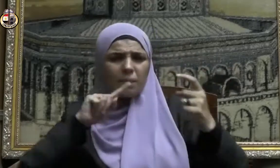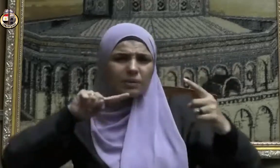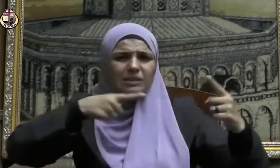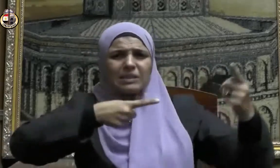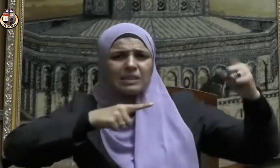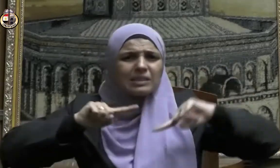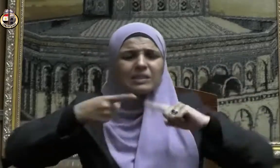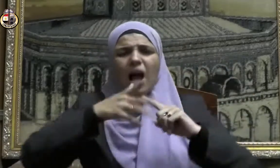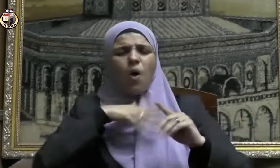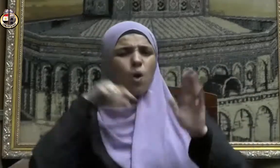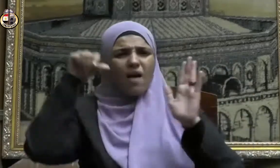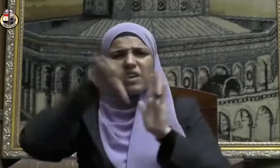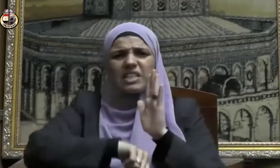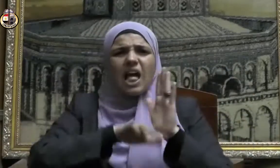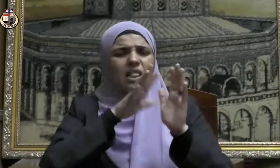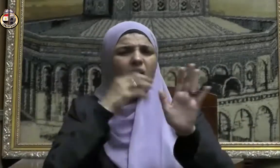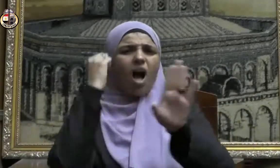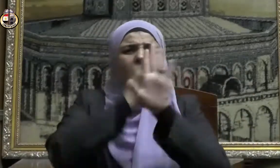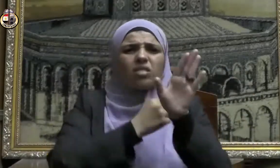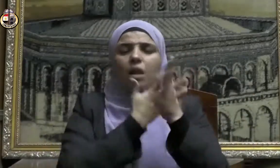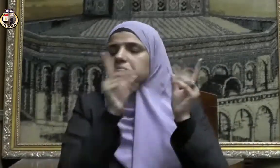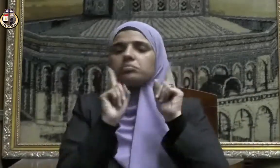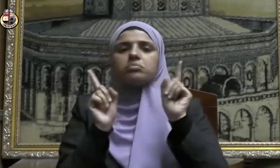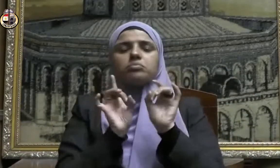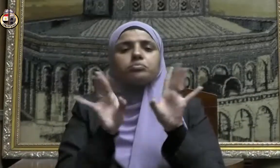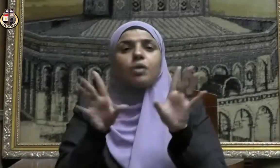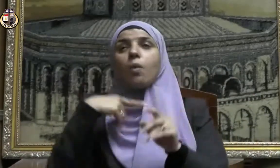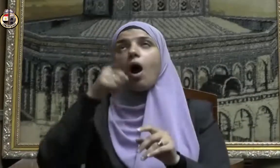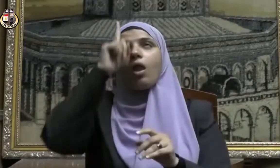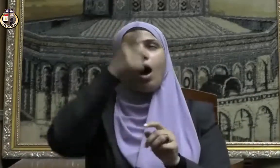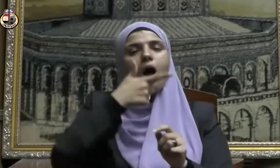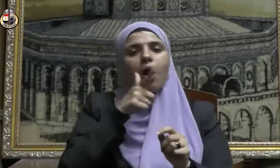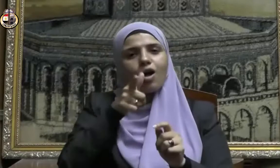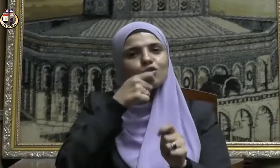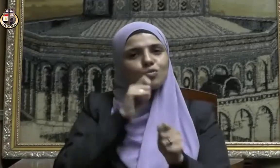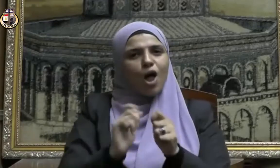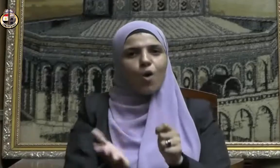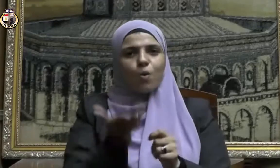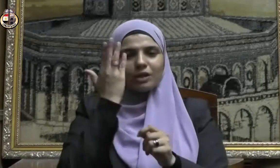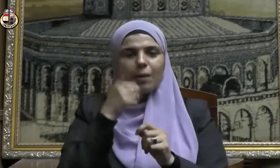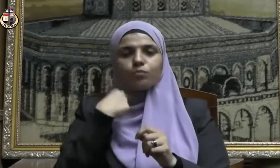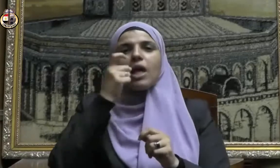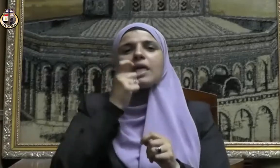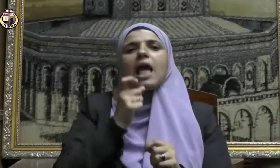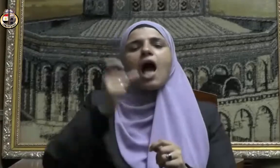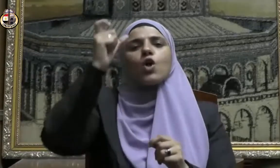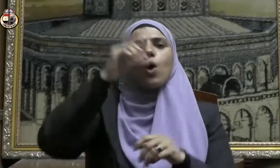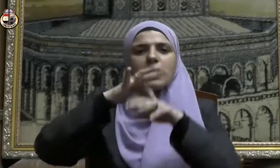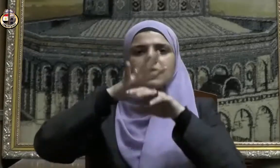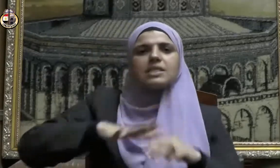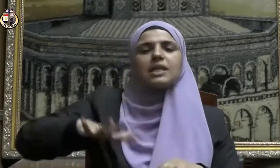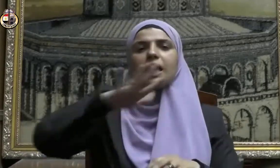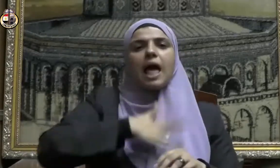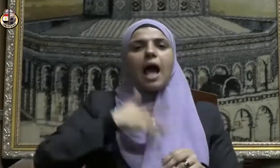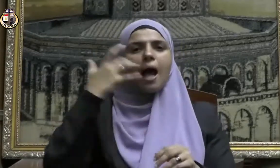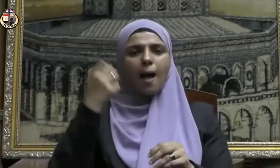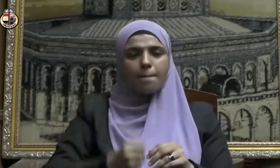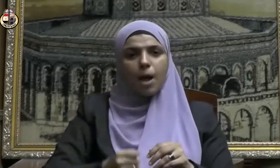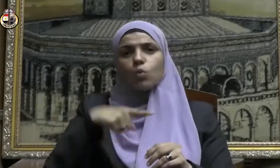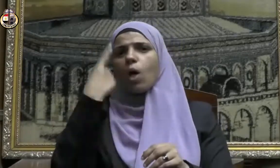ينفره أو يقتله يقول تعالى يا أيها الذين آمنوا لا